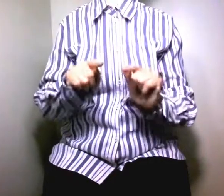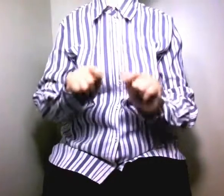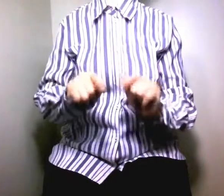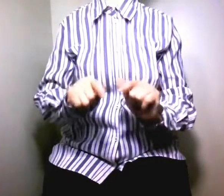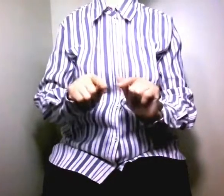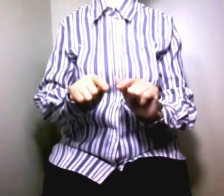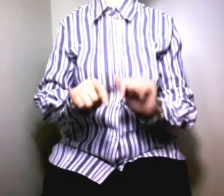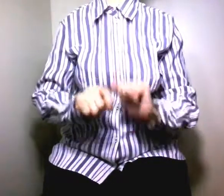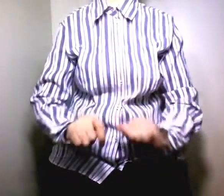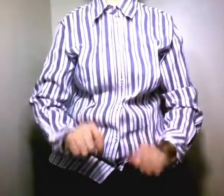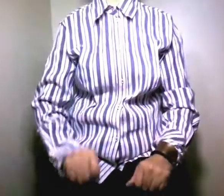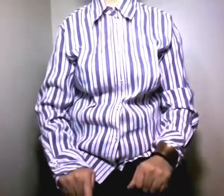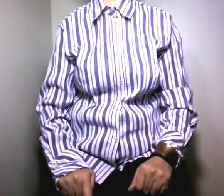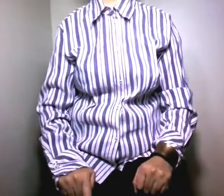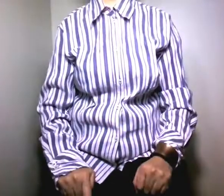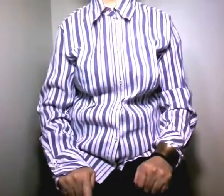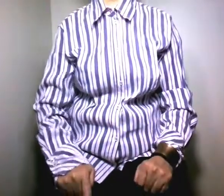الموالي لهذا الفيديو إلى اللقاء